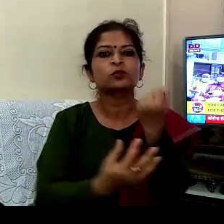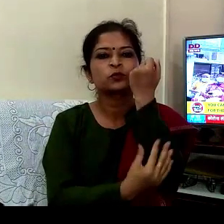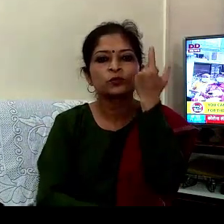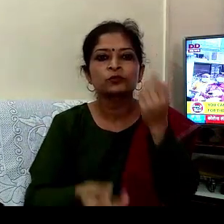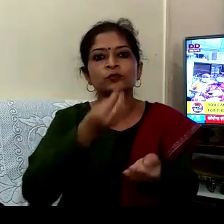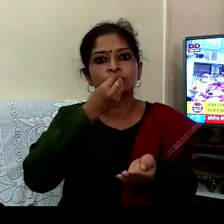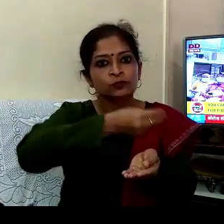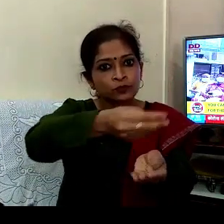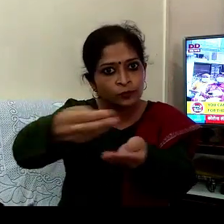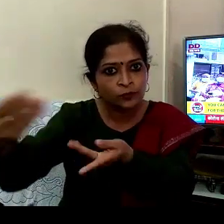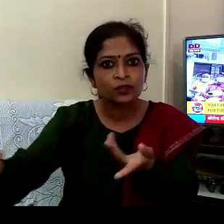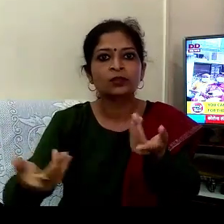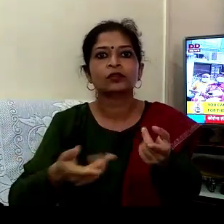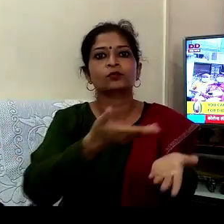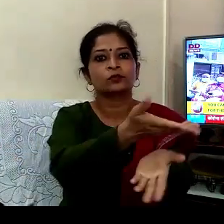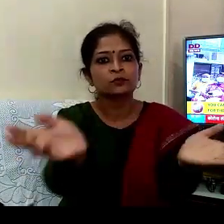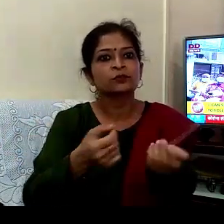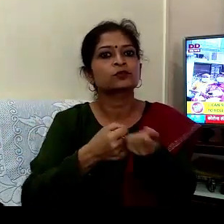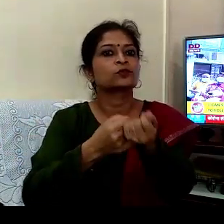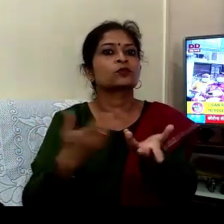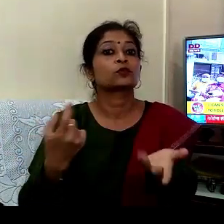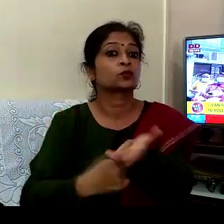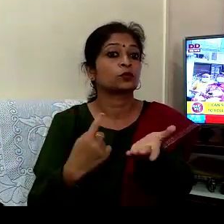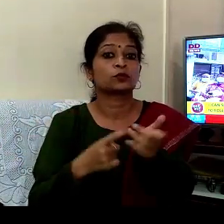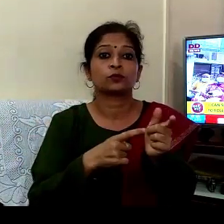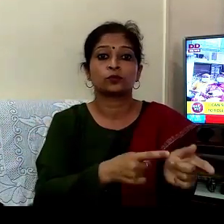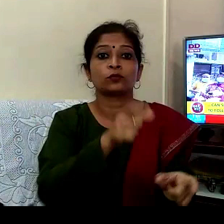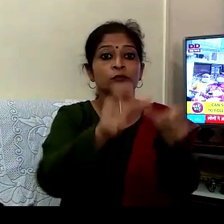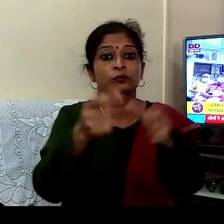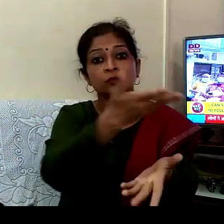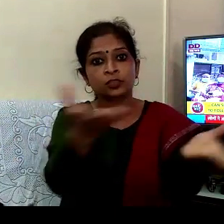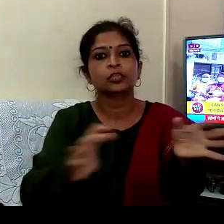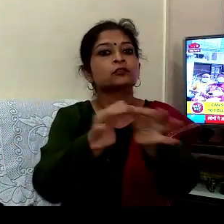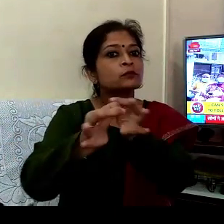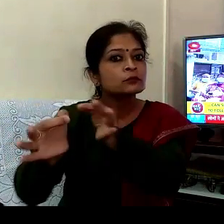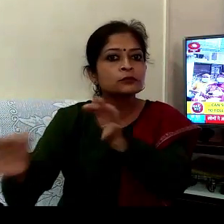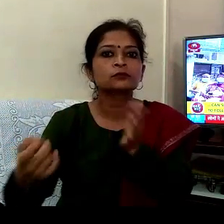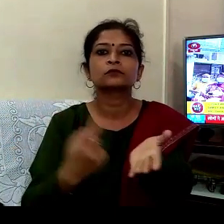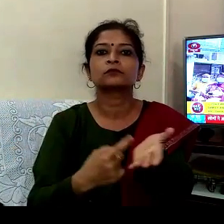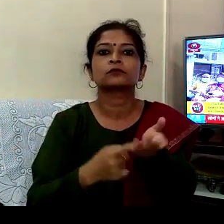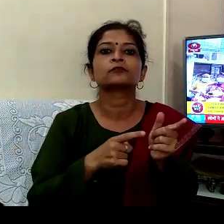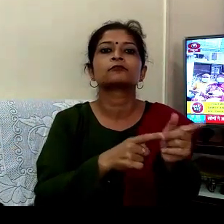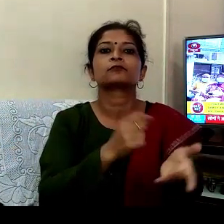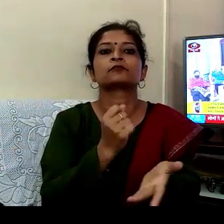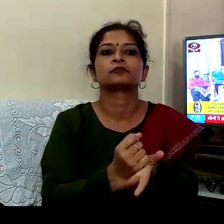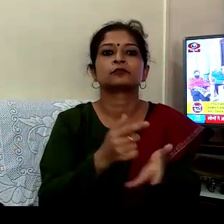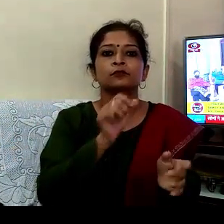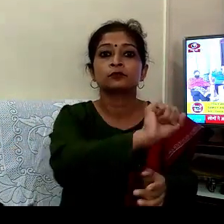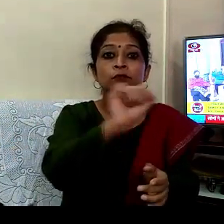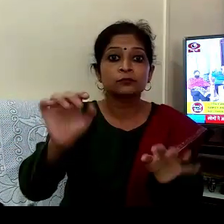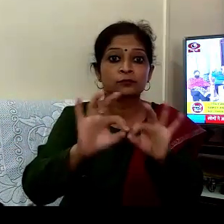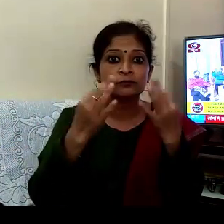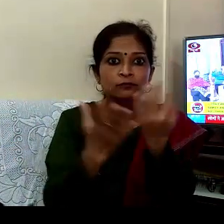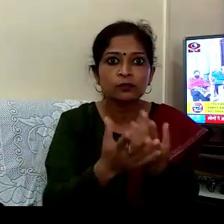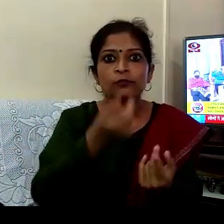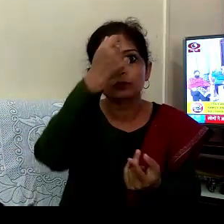کھلائیے جریپ جنتا کیجئے اور نیموں کپ لوگ پانند کرے لوگوں کو سمجھائیے کہ آپ کا پوری بھار بیماری میں فسا